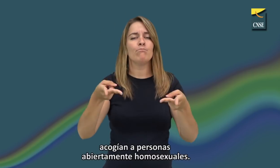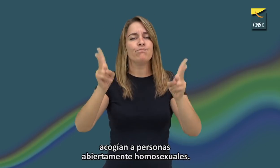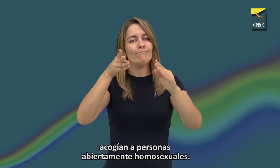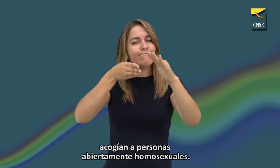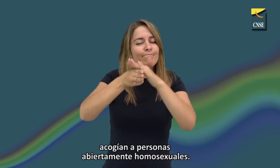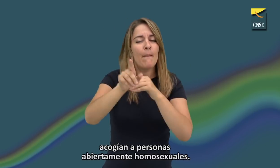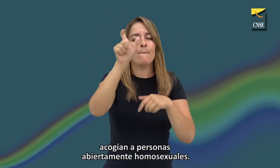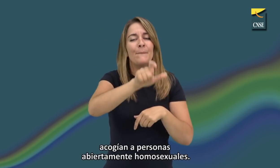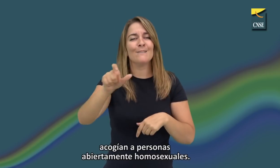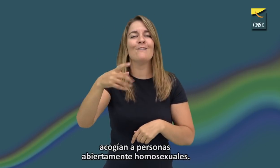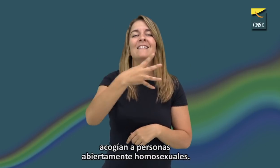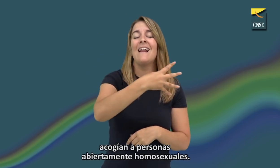abiertamente homosexuales.